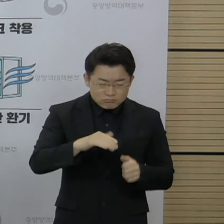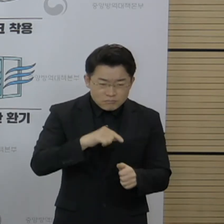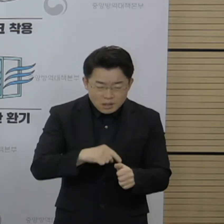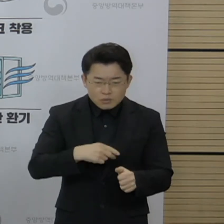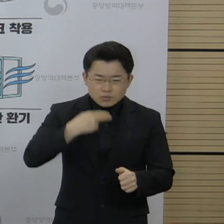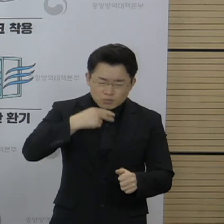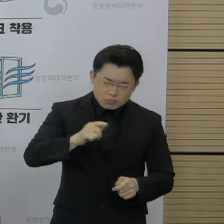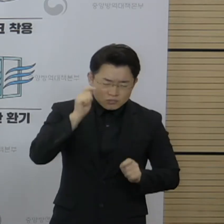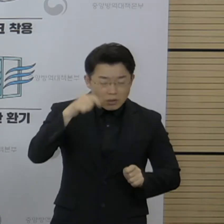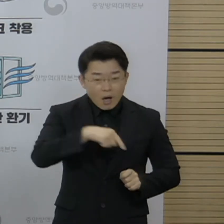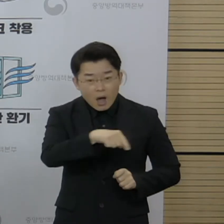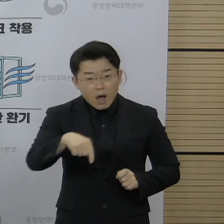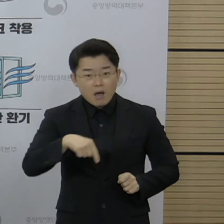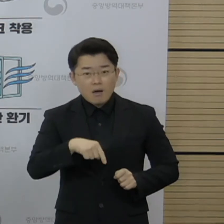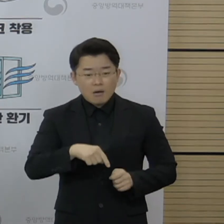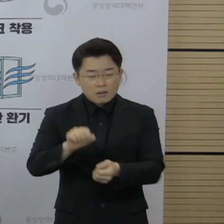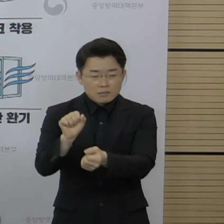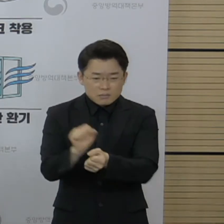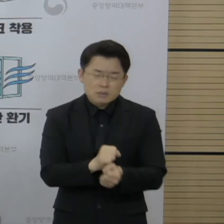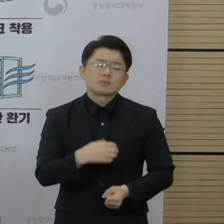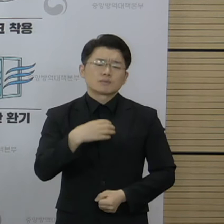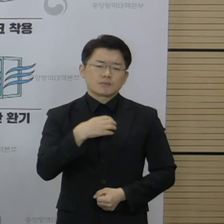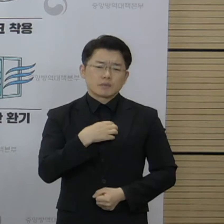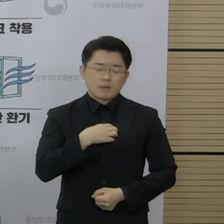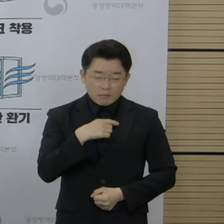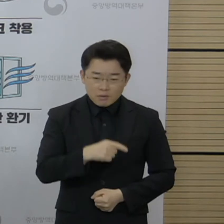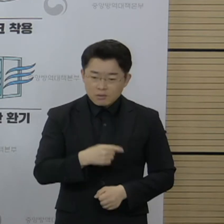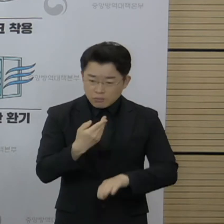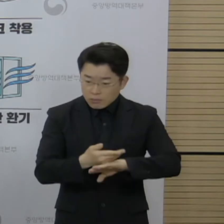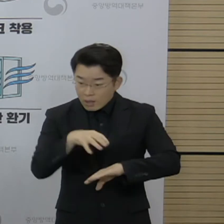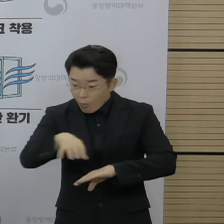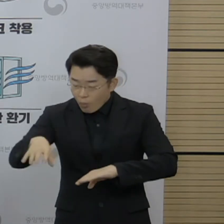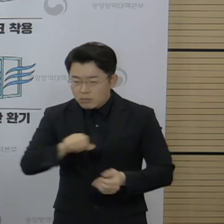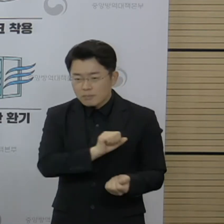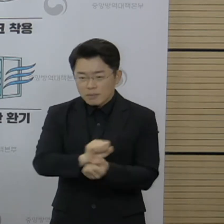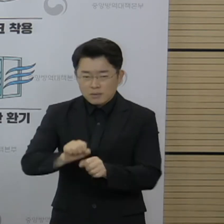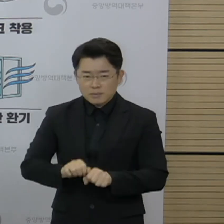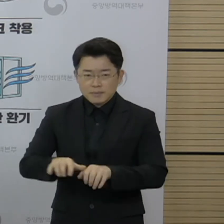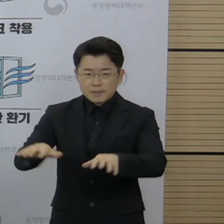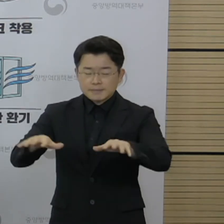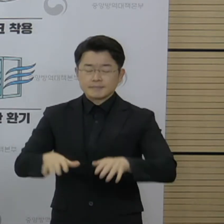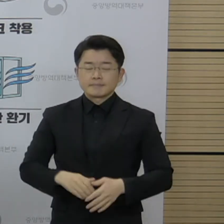보다 쉽게 감염과 전파가 이루어졌을 것으로 추정하고 있습니다.